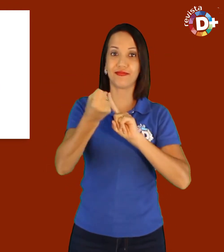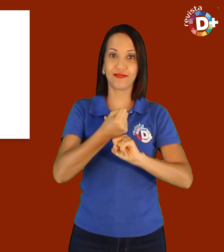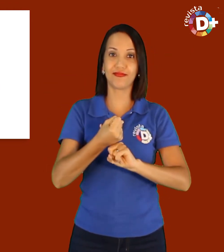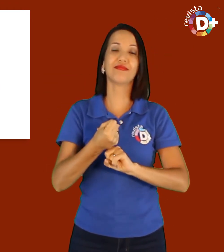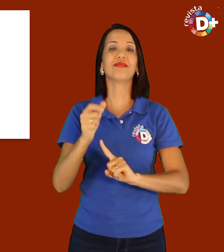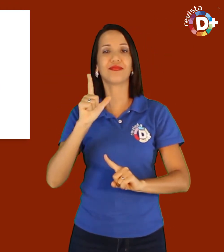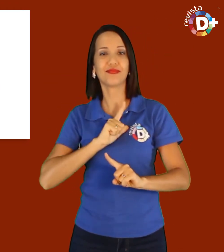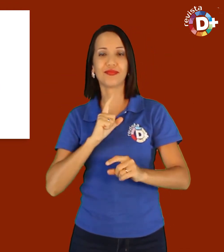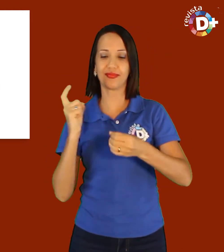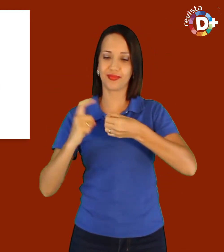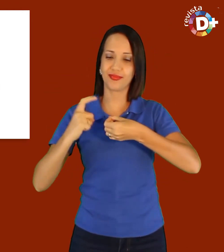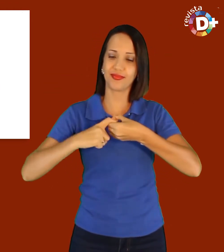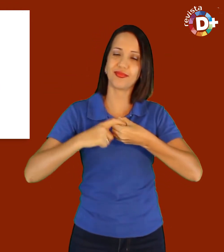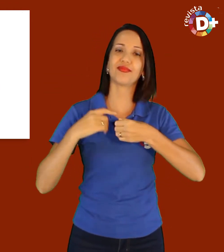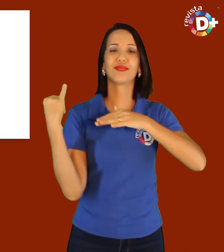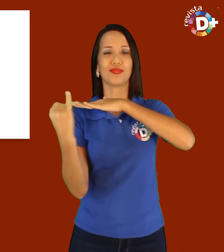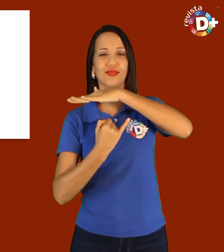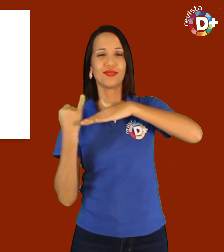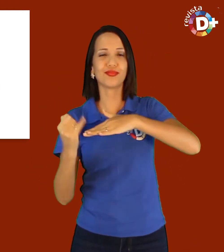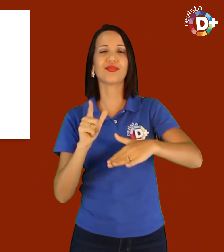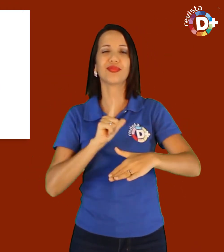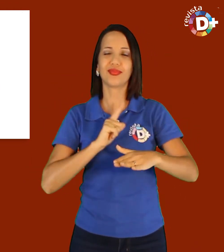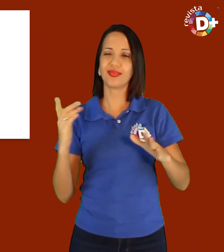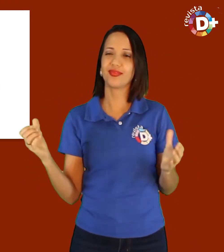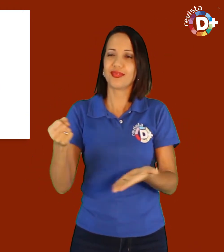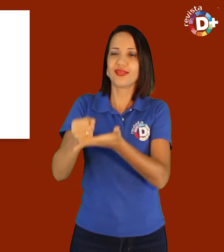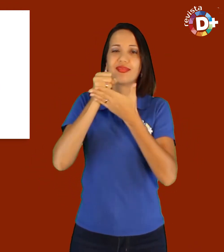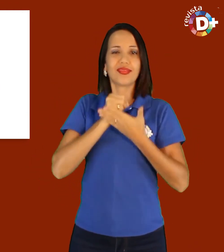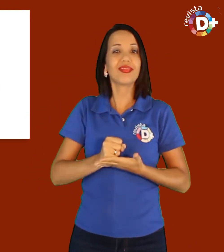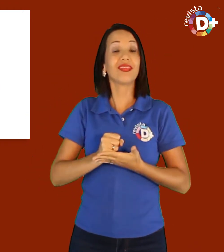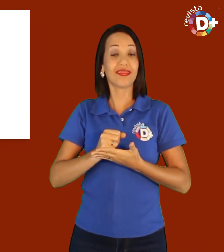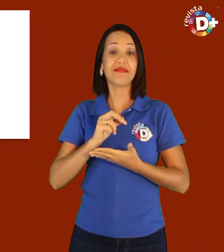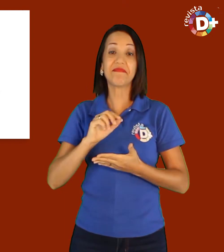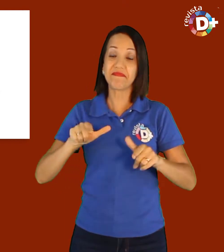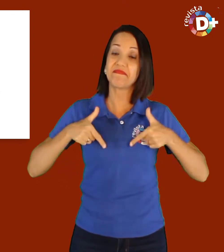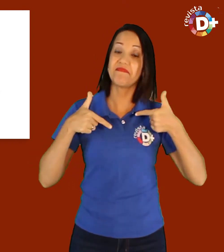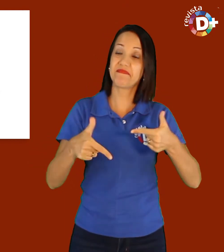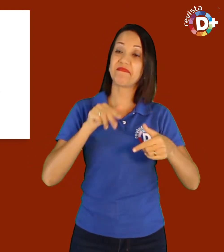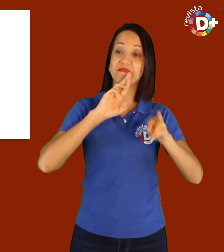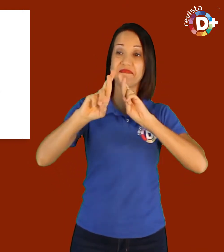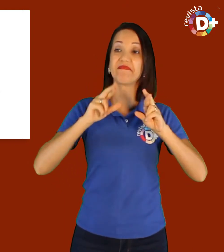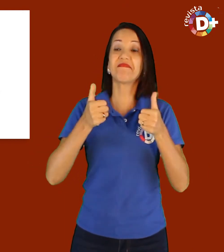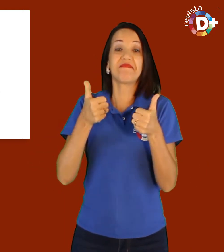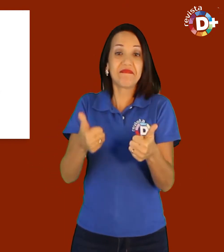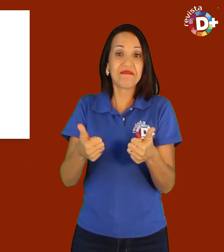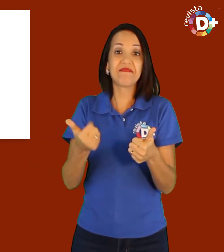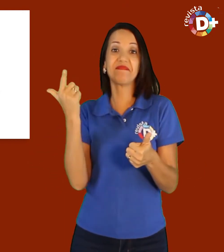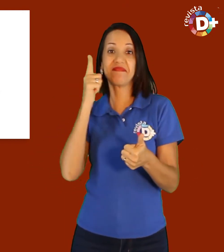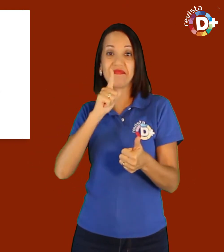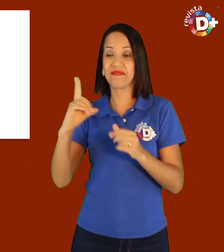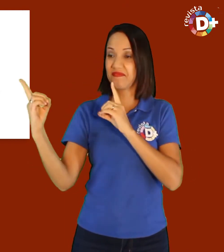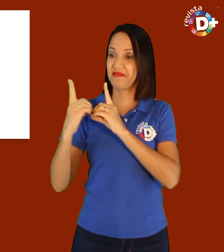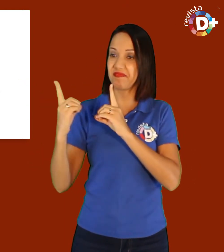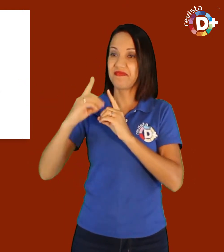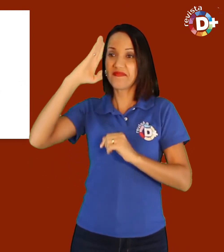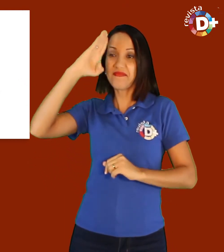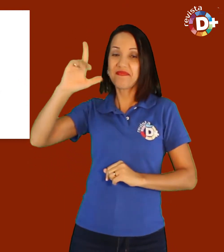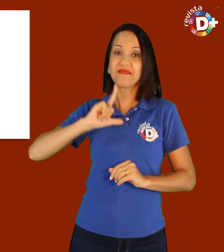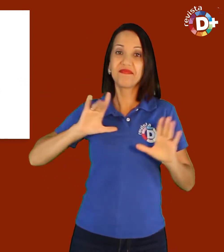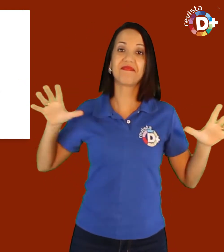civil, nossas entidades e instituições, será um trabalho com bons resultados, atendendo ao